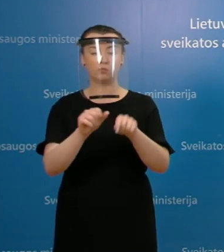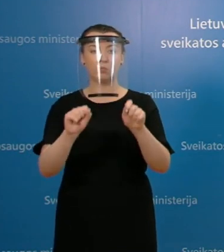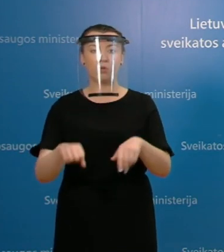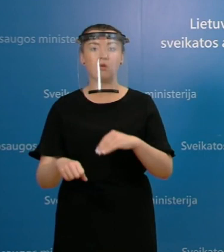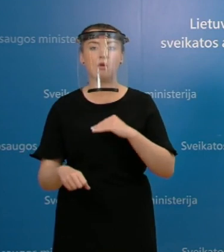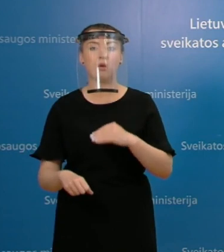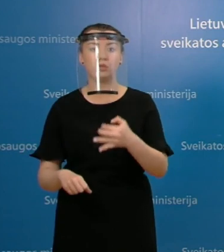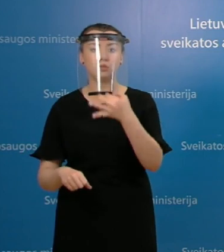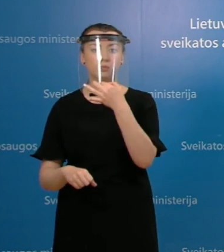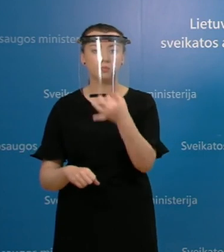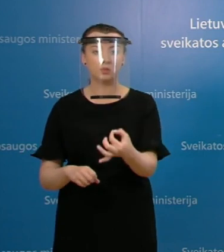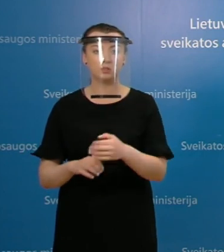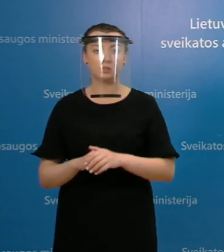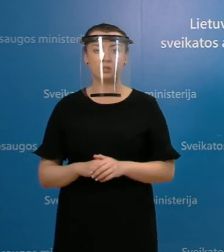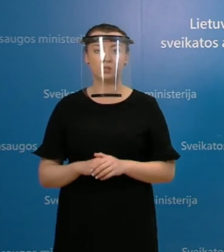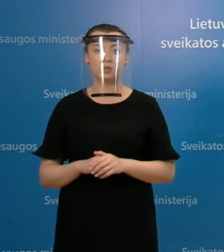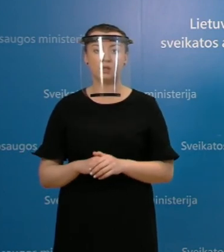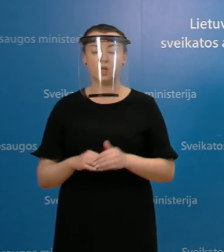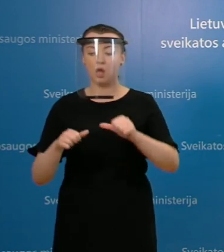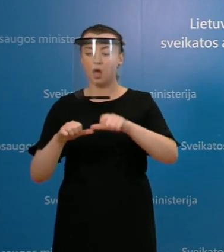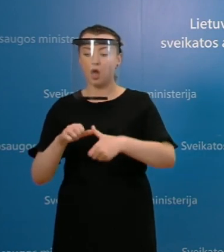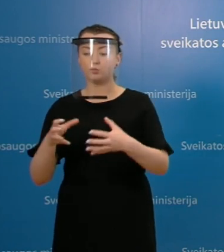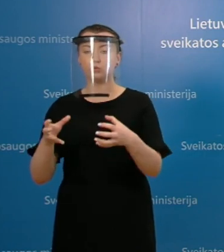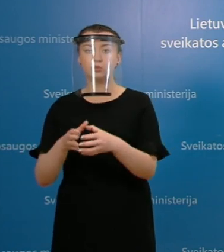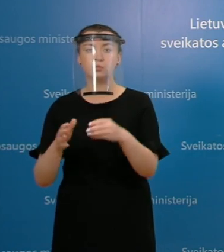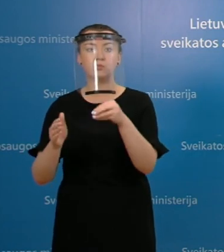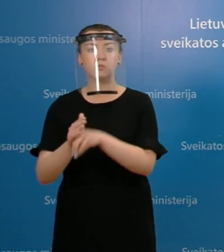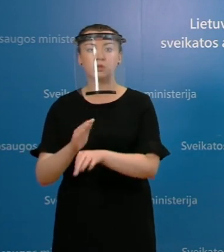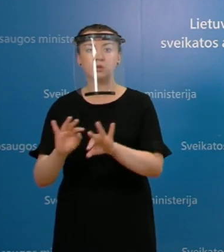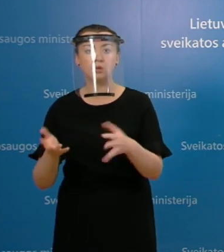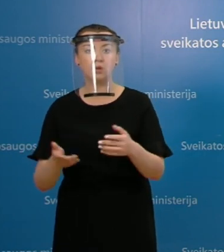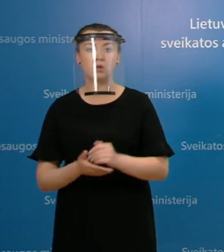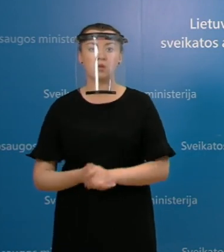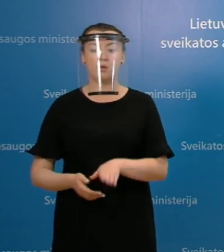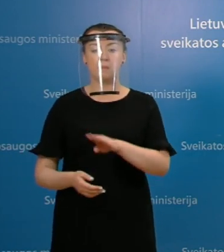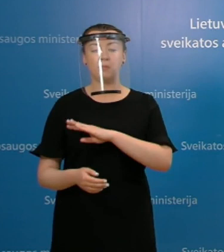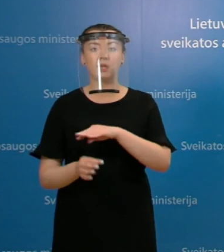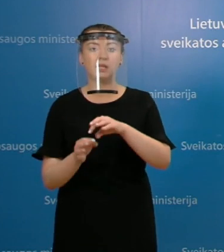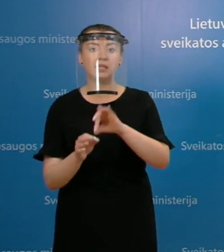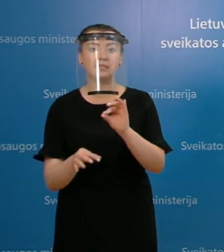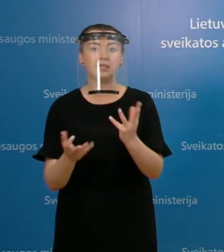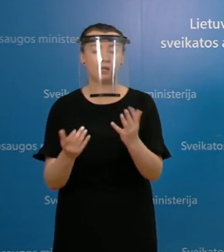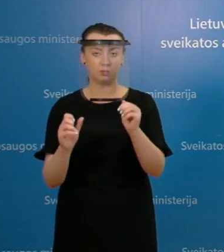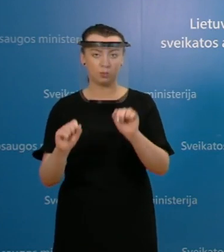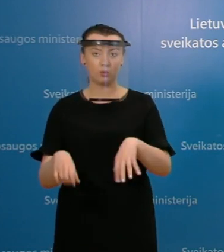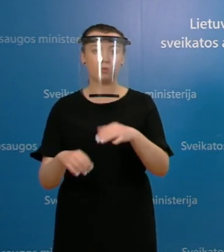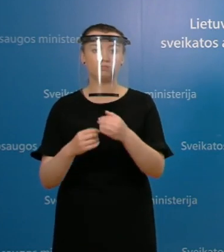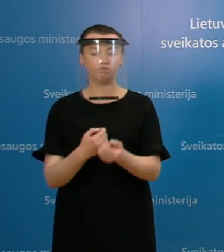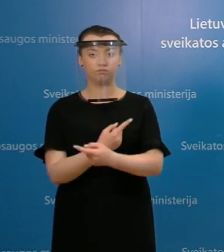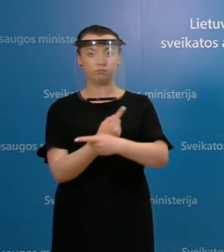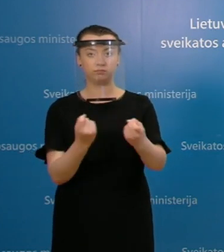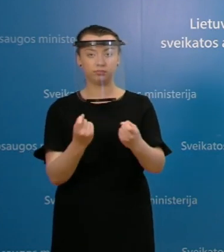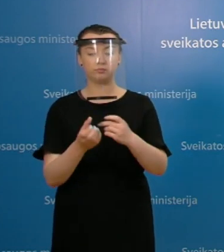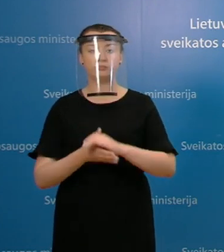pasakyti, kokioje amžiaus grupėje, kiek yra mirusių nuo koronavirusinės infekcijos, kokioje amžiaus